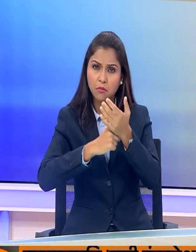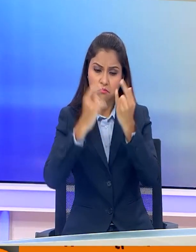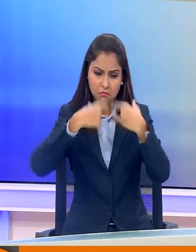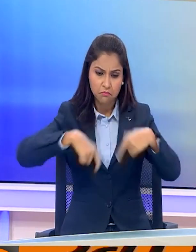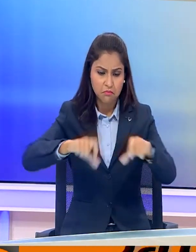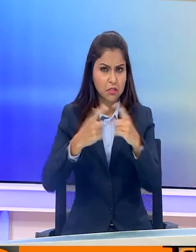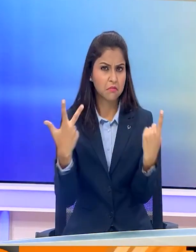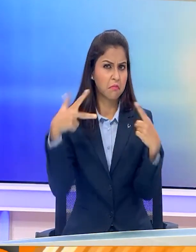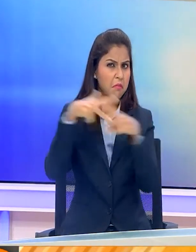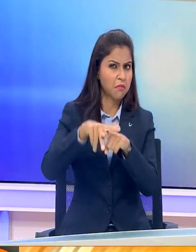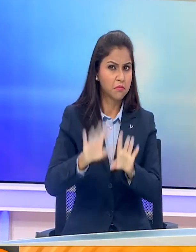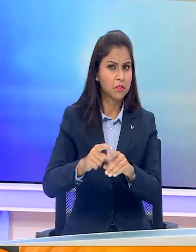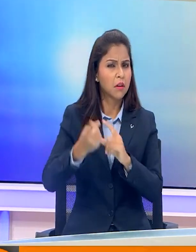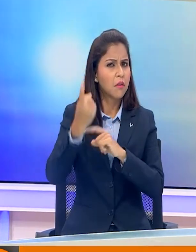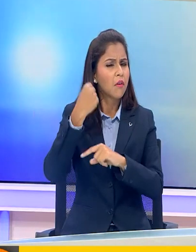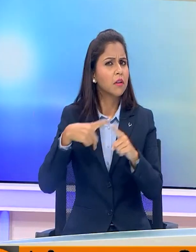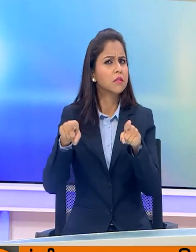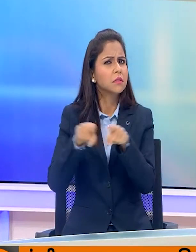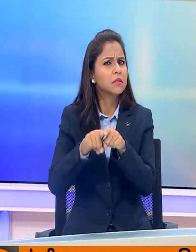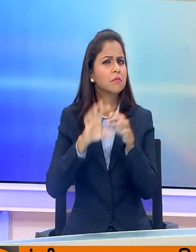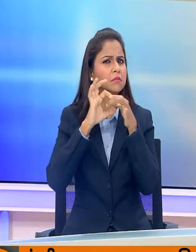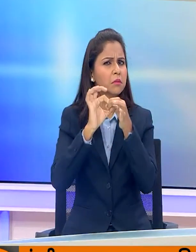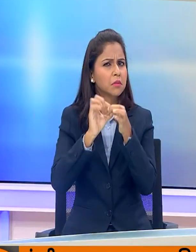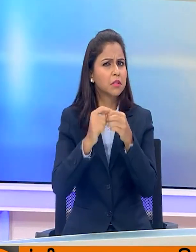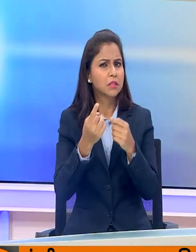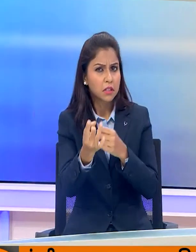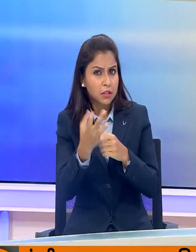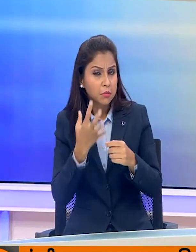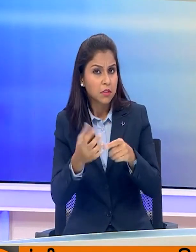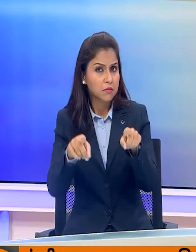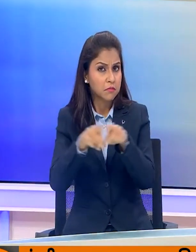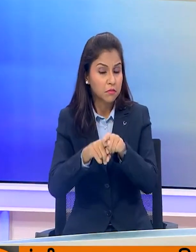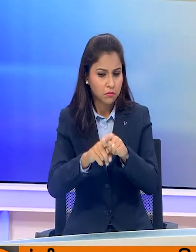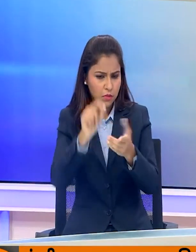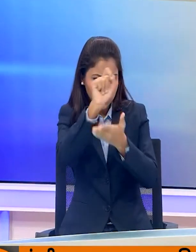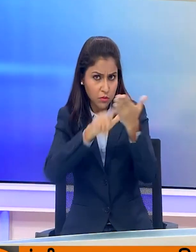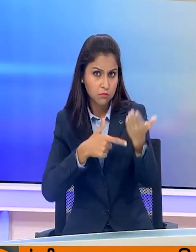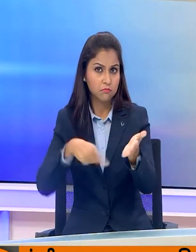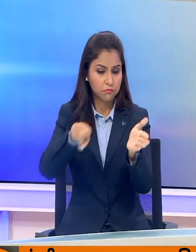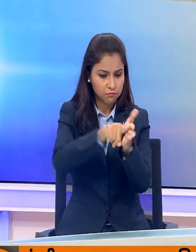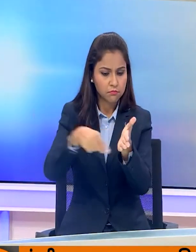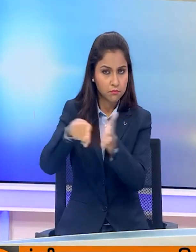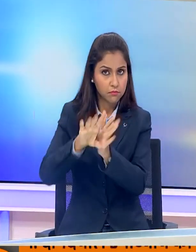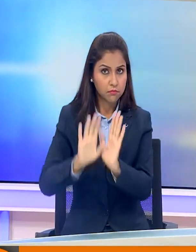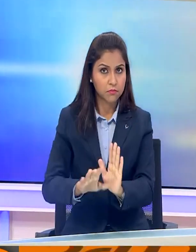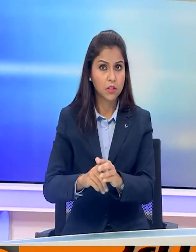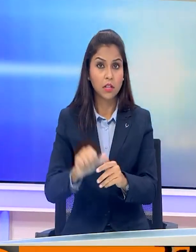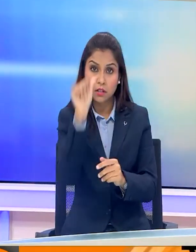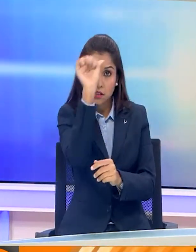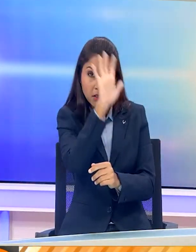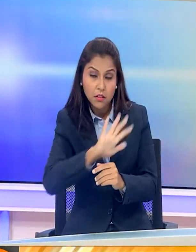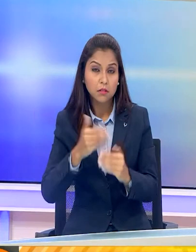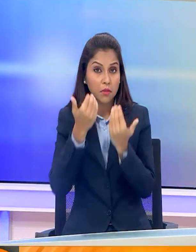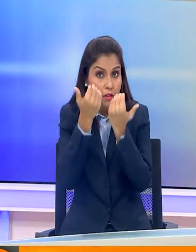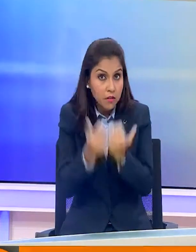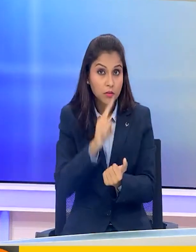है दिसनायके ने मंगलवार को इस संबंधित विश्वेश राजपत्र अधिसूचना पर हस्ताक शुर किये देश में अब